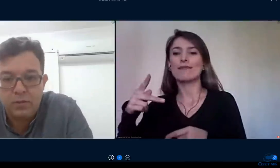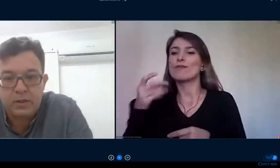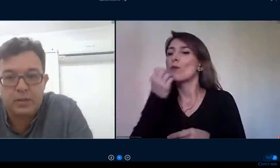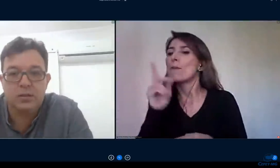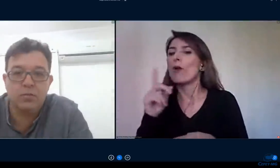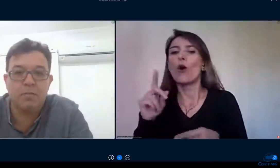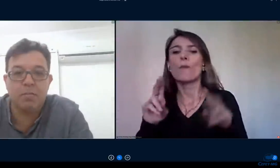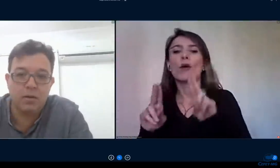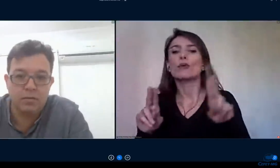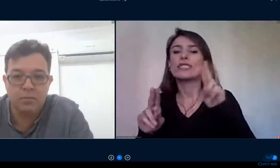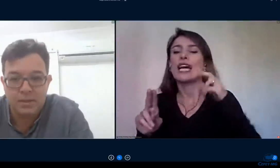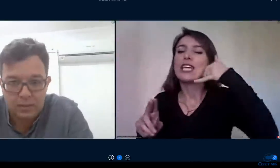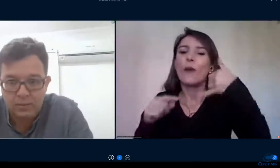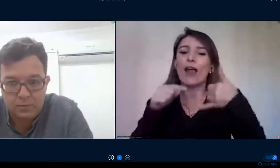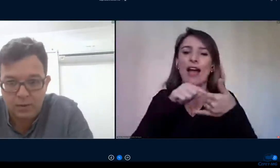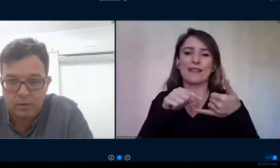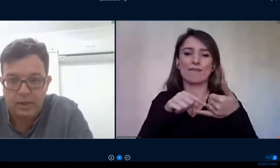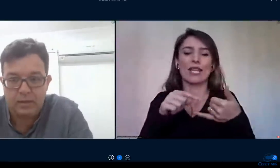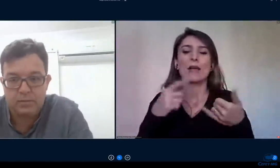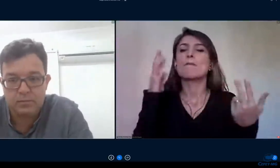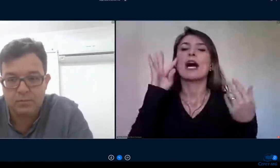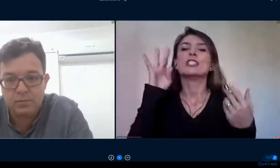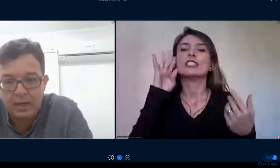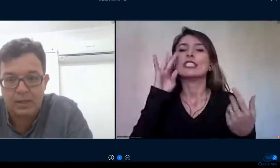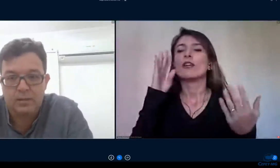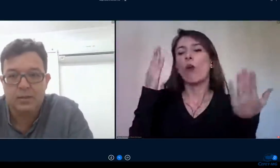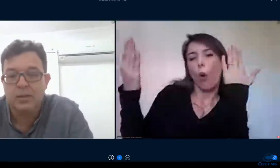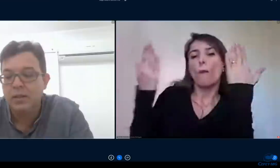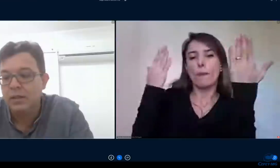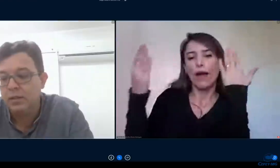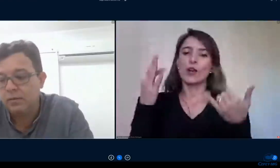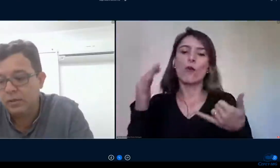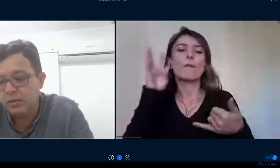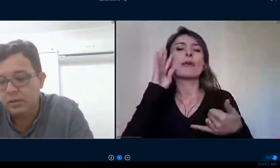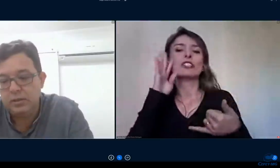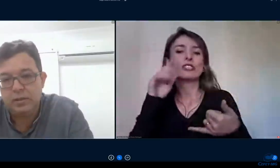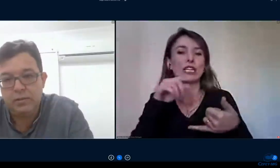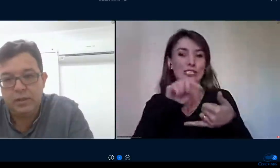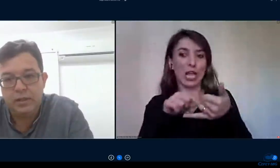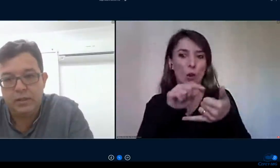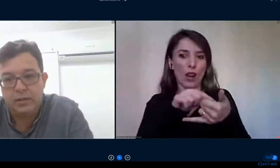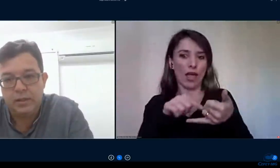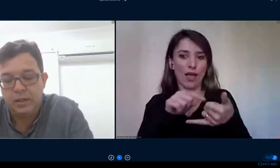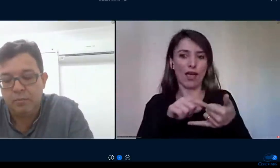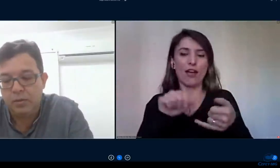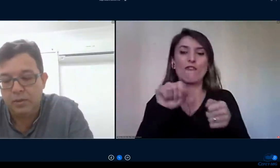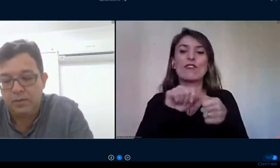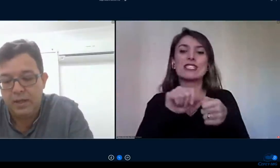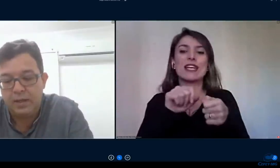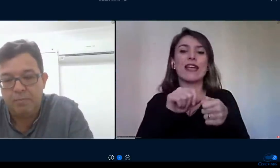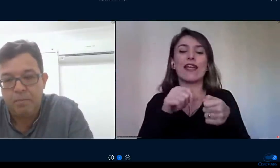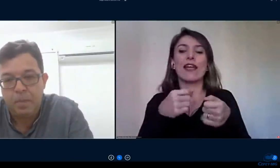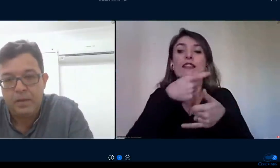um texto dissertativo uma prova numa tela de celular não dá então que a gente deveria priorizar